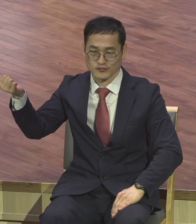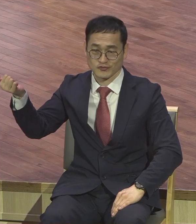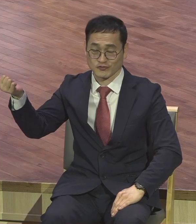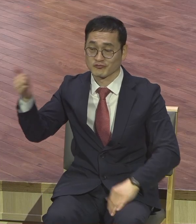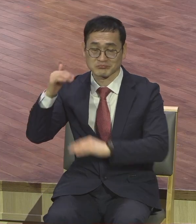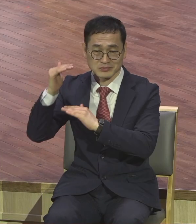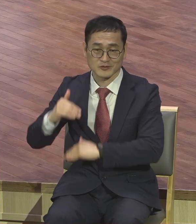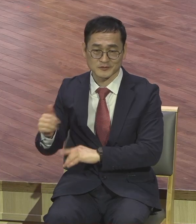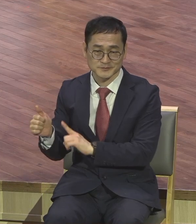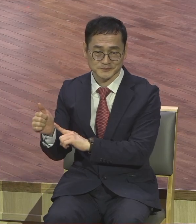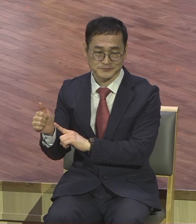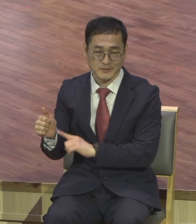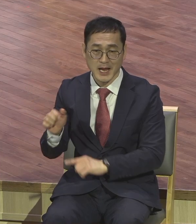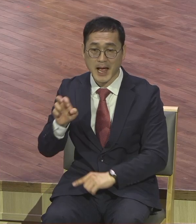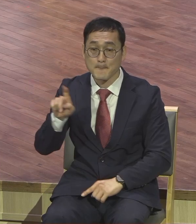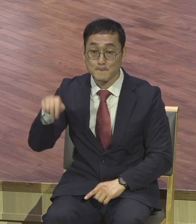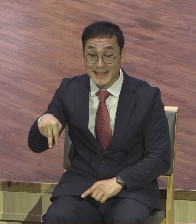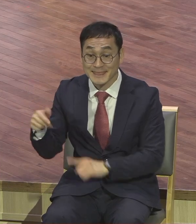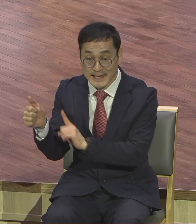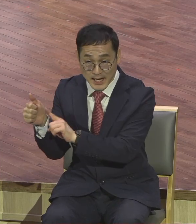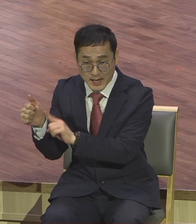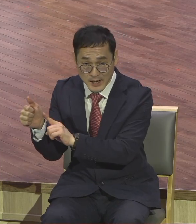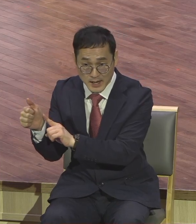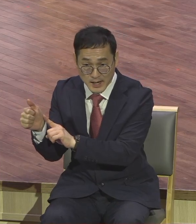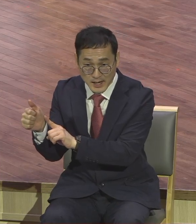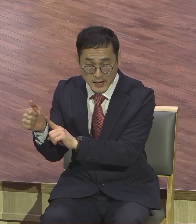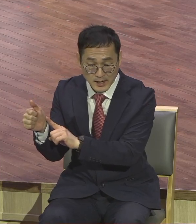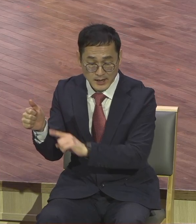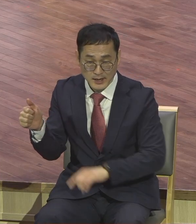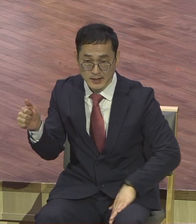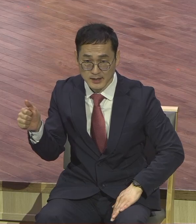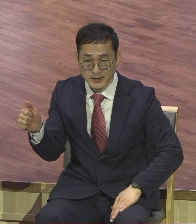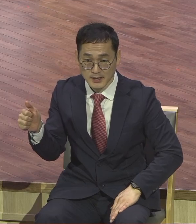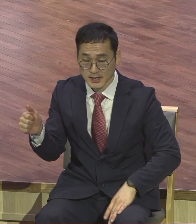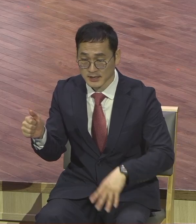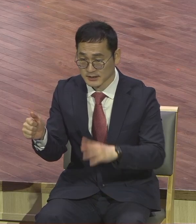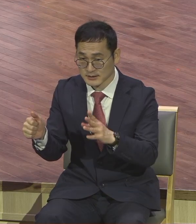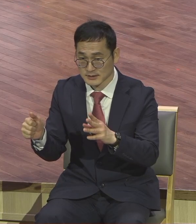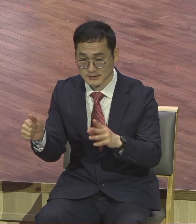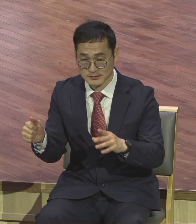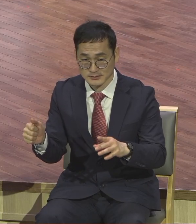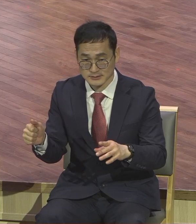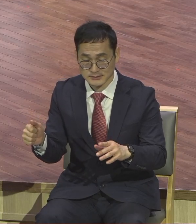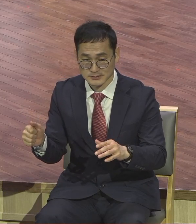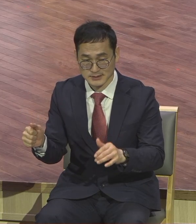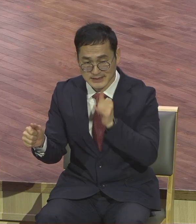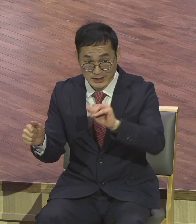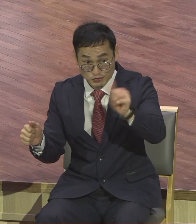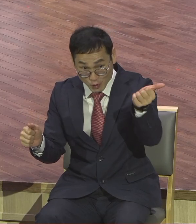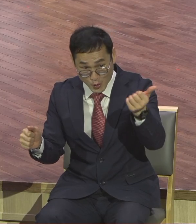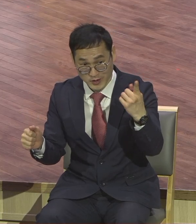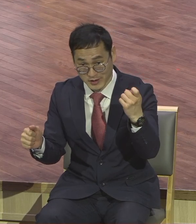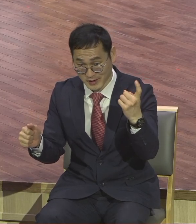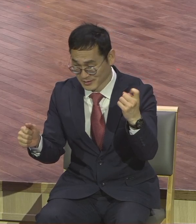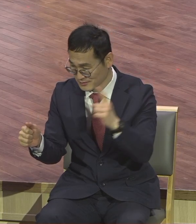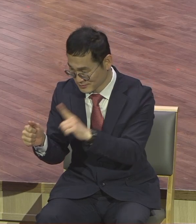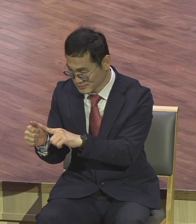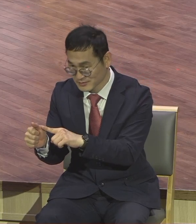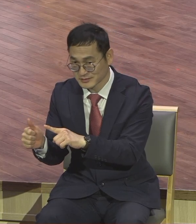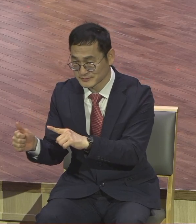저는 마띠아를요 12번째 제자로 세운 것이 하나님의 특별한 교육이 있다고